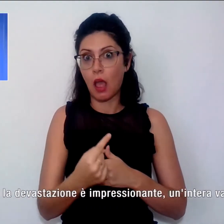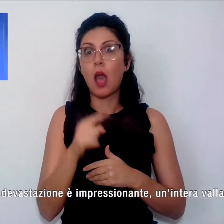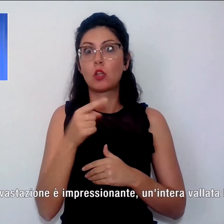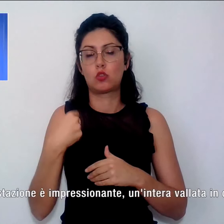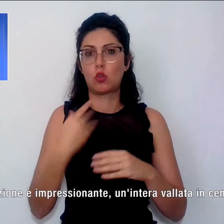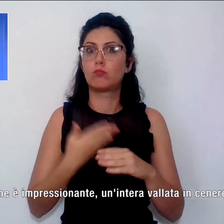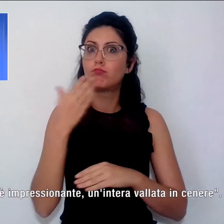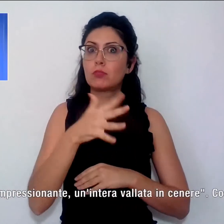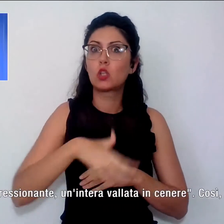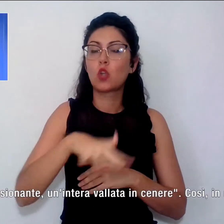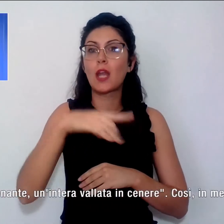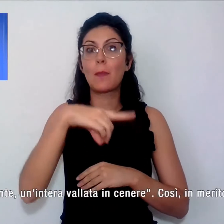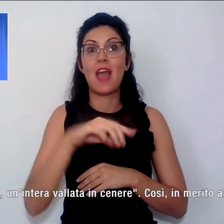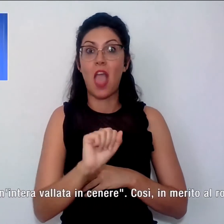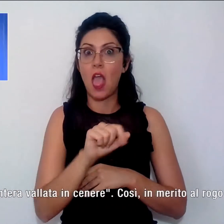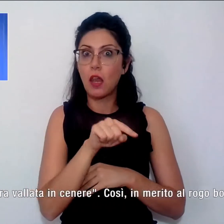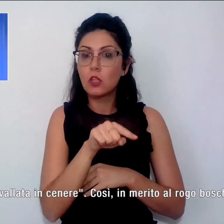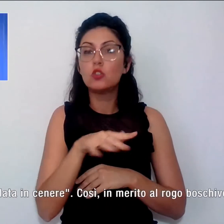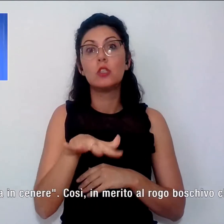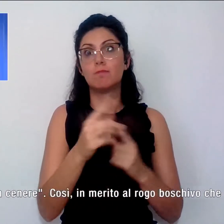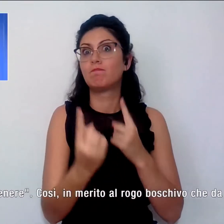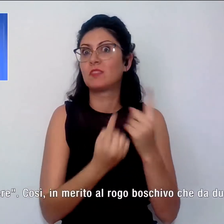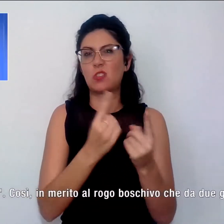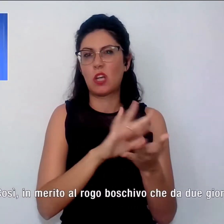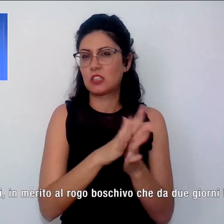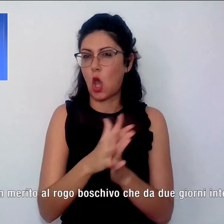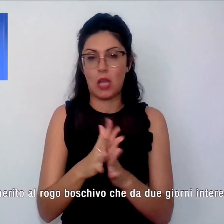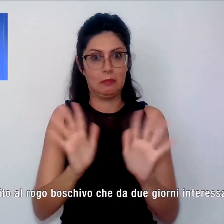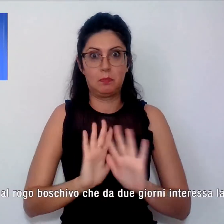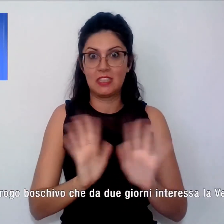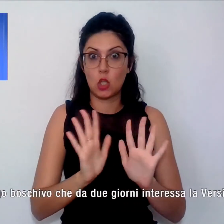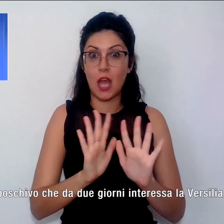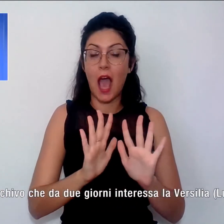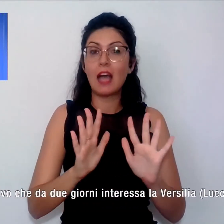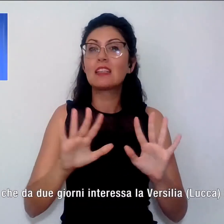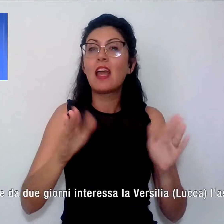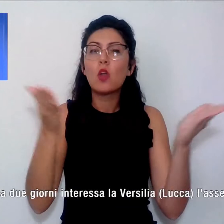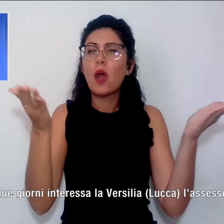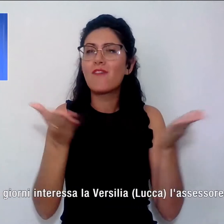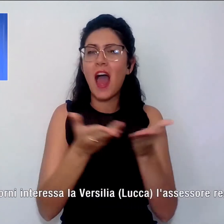Elici e la devastazione è impressionante. Un'intera vallata in cenere.